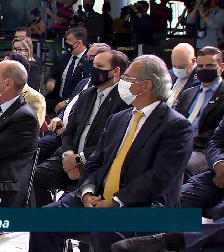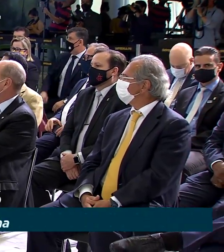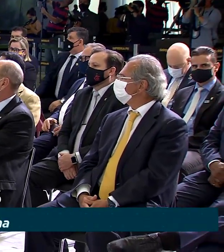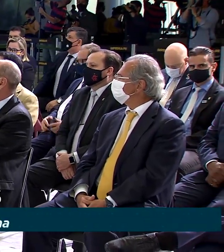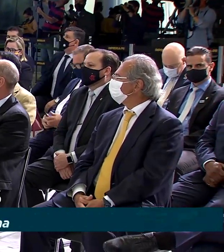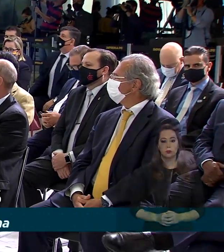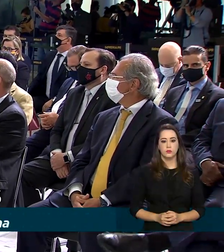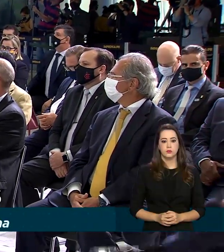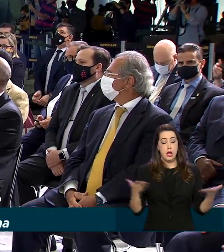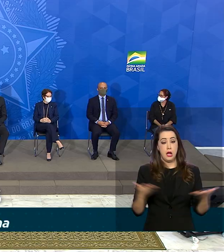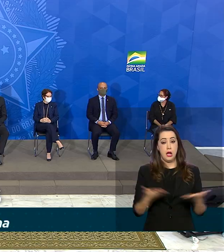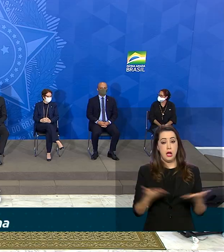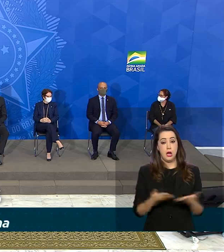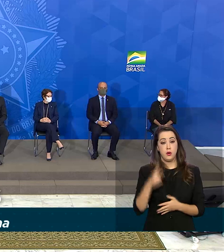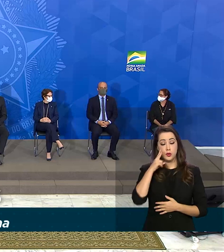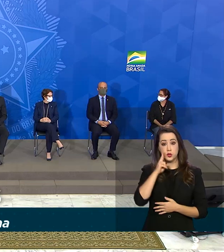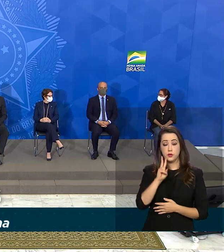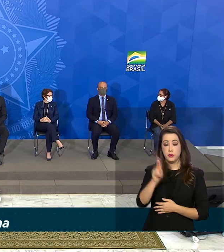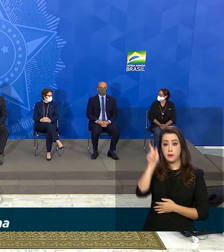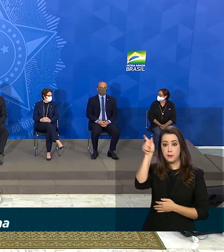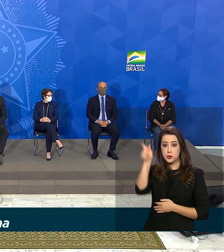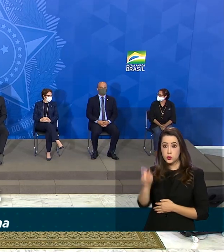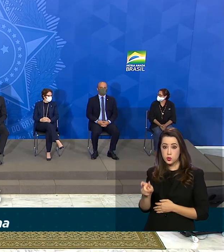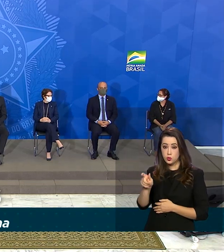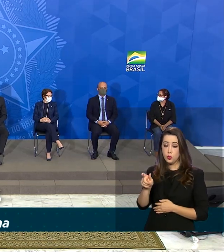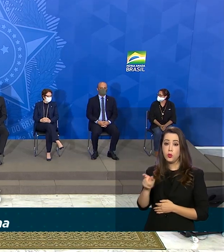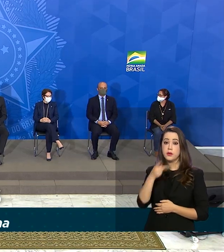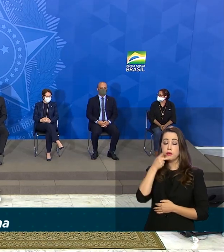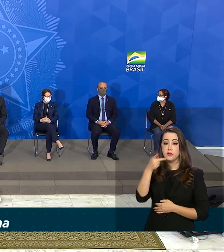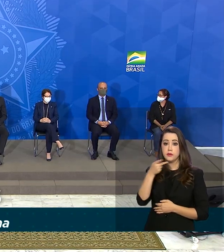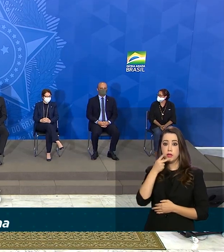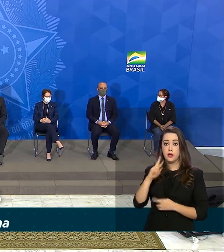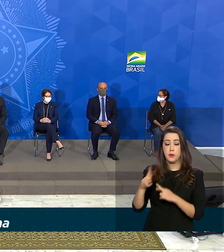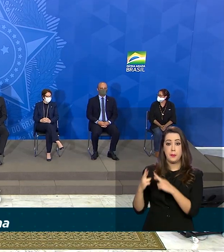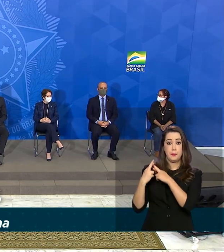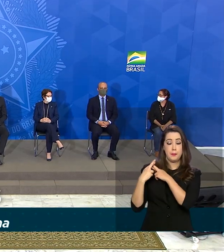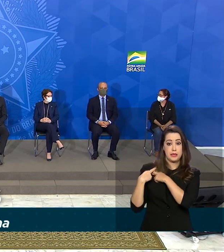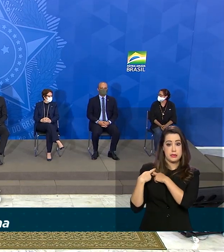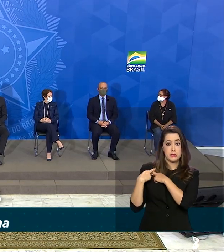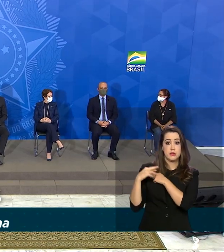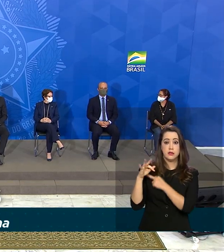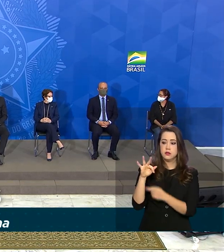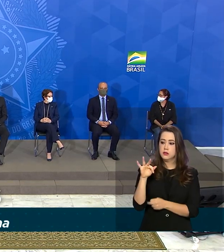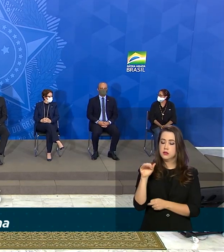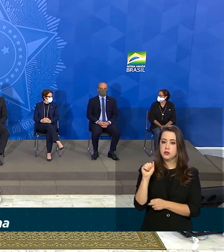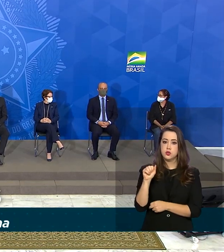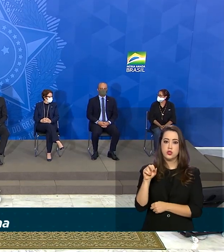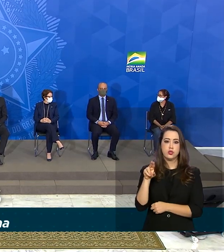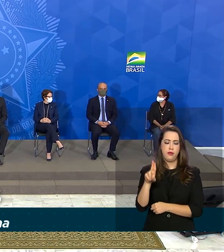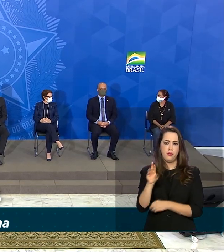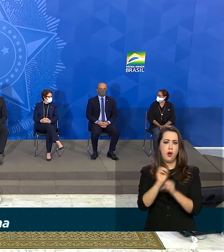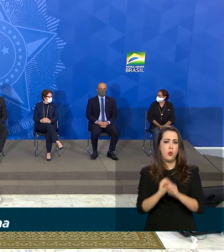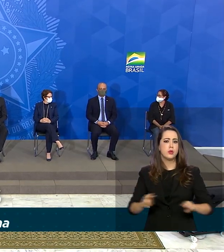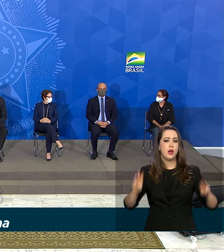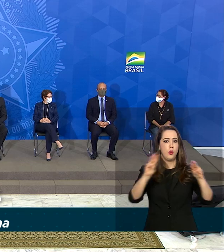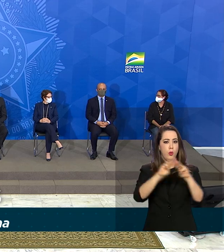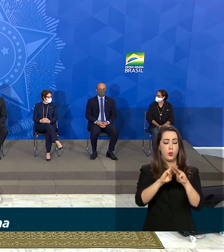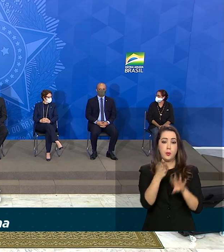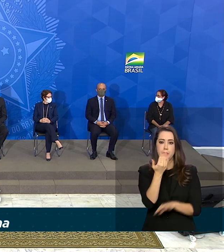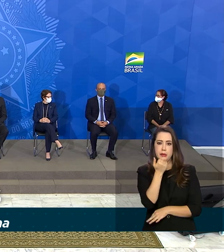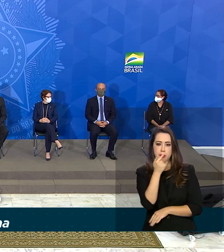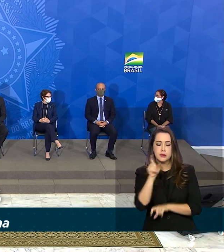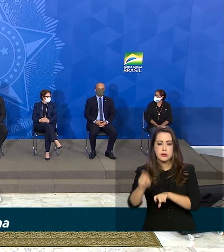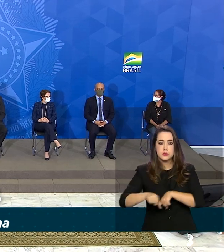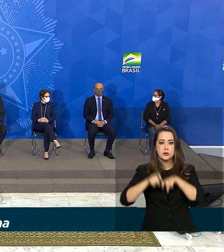Neste momento, ouviremos as palavras do representante da FAO, da Organização das Nações Unidas para Alimentação e